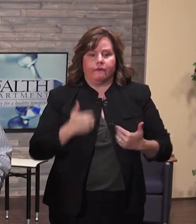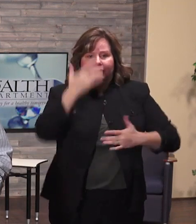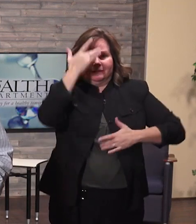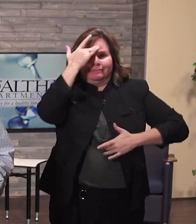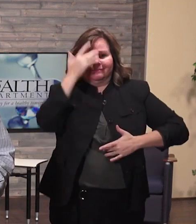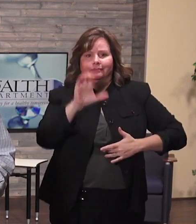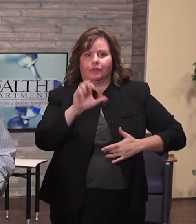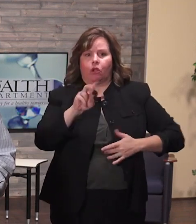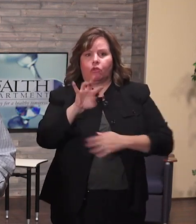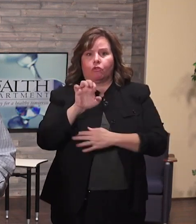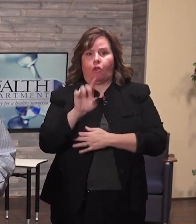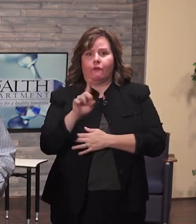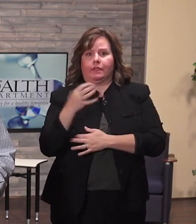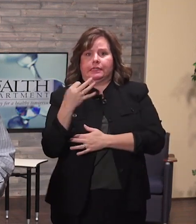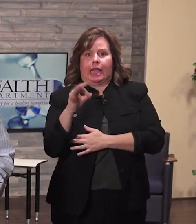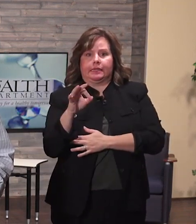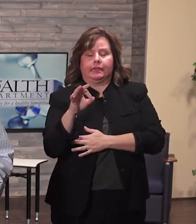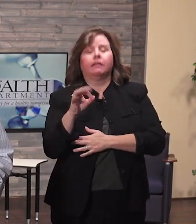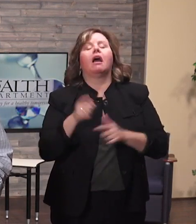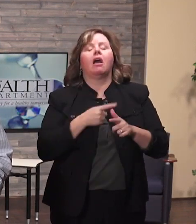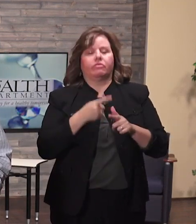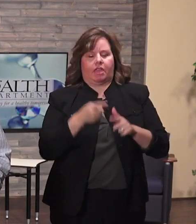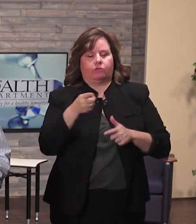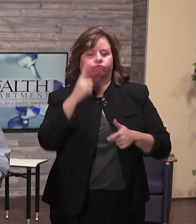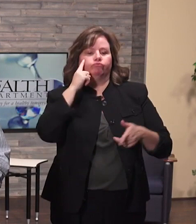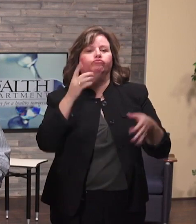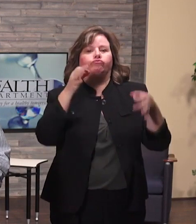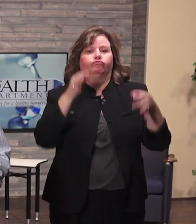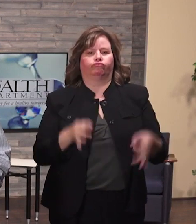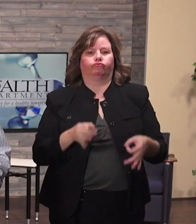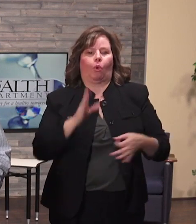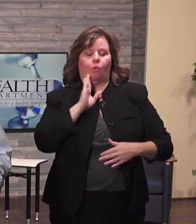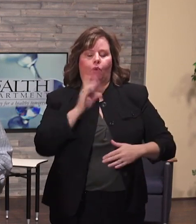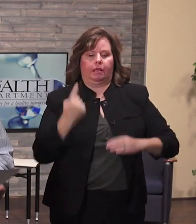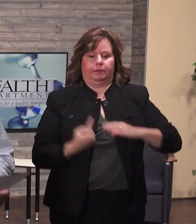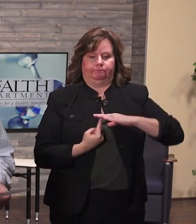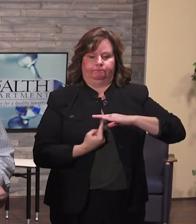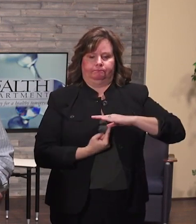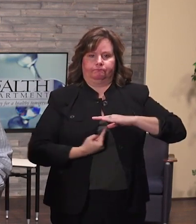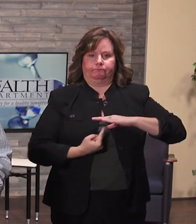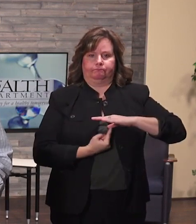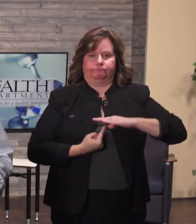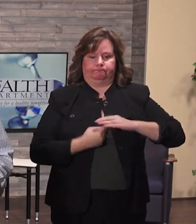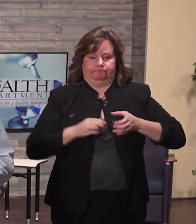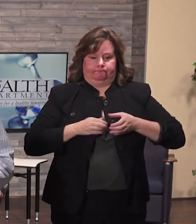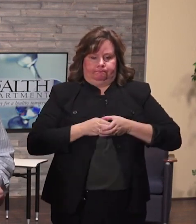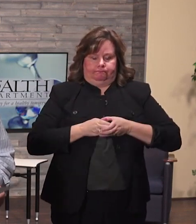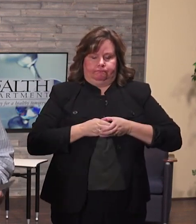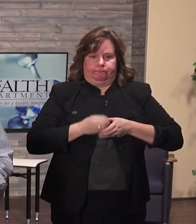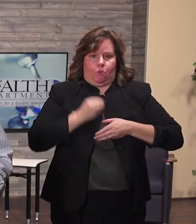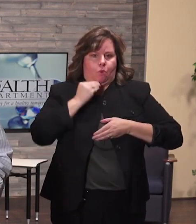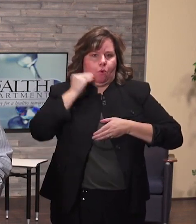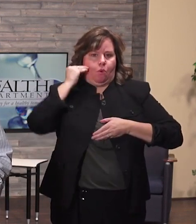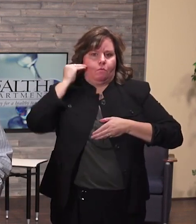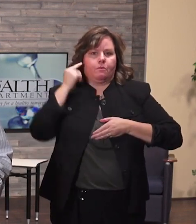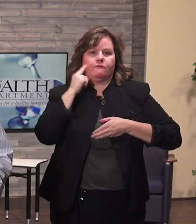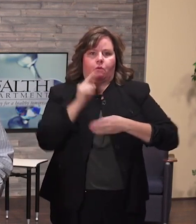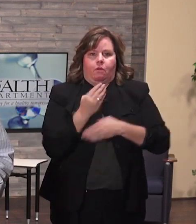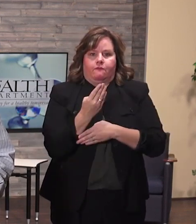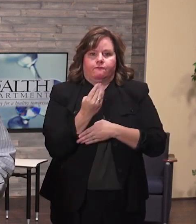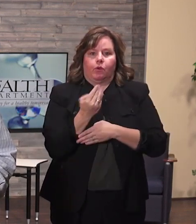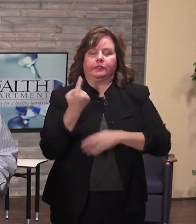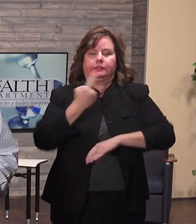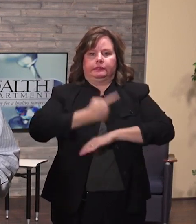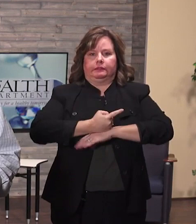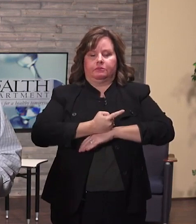aún más el riesgo para nadie. Persona que haya estado expuesto a sabiendas a un caso positivo de